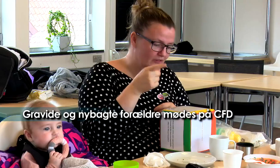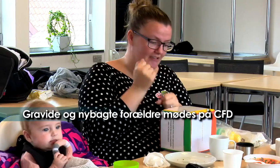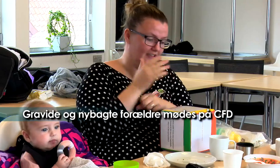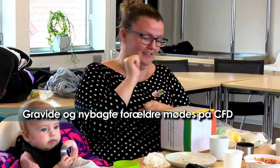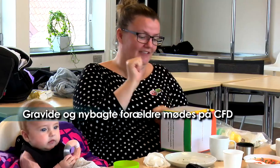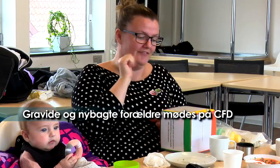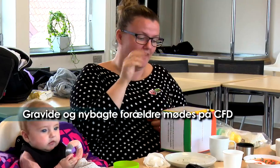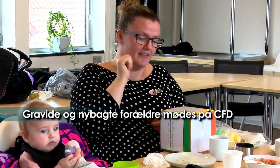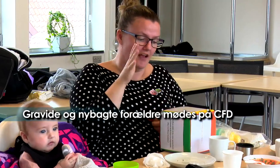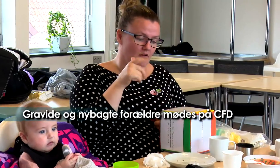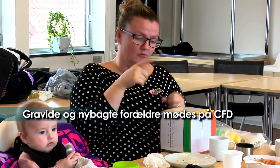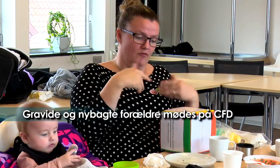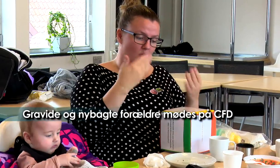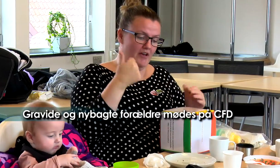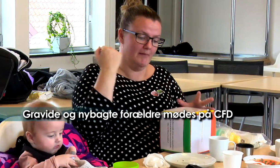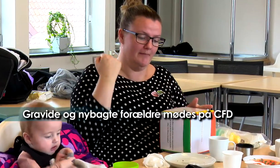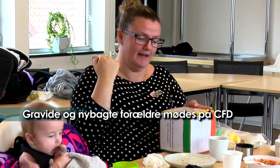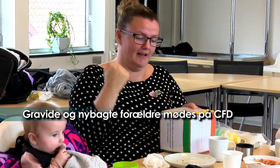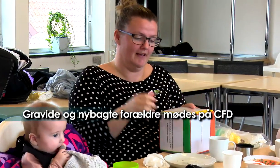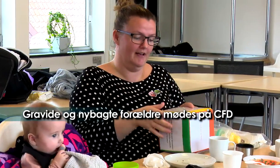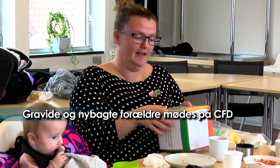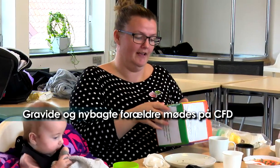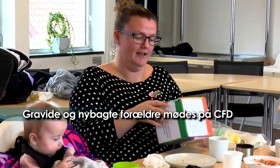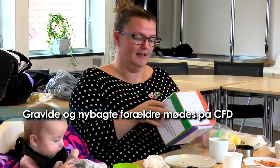Hvilke forandringer tænker du, sker i din hverdag, når du får et barn?